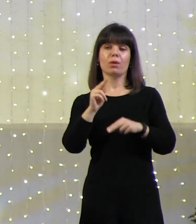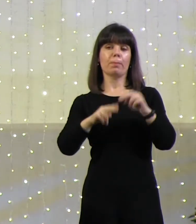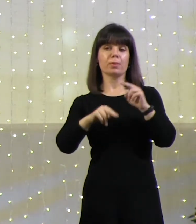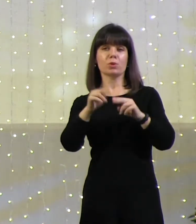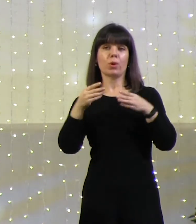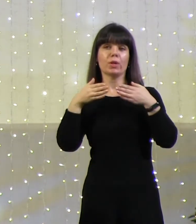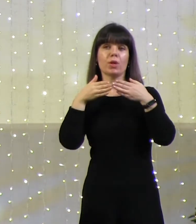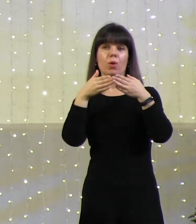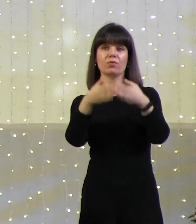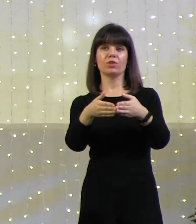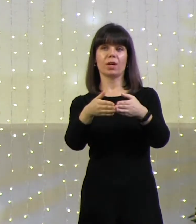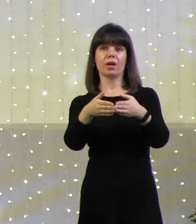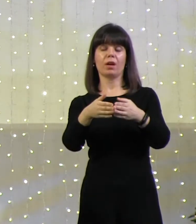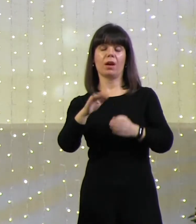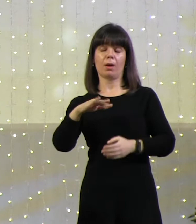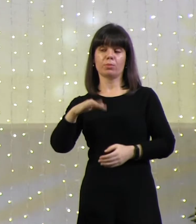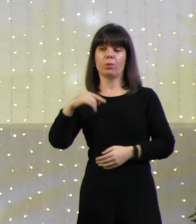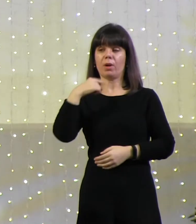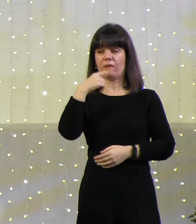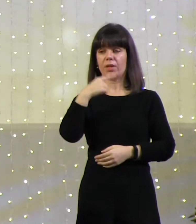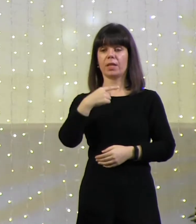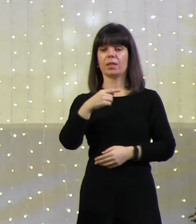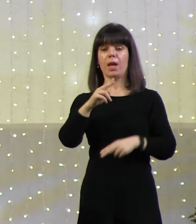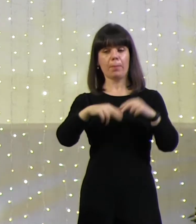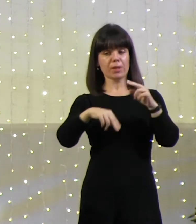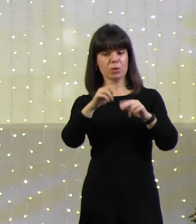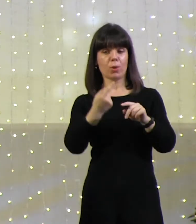И после этого, говорит, построи этот ковчег.